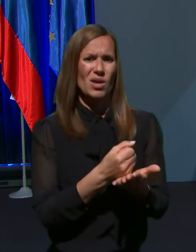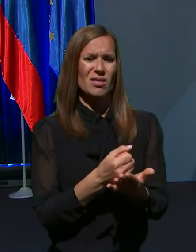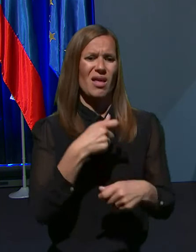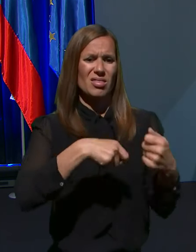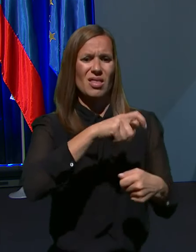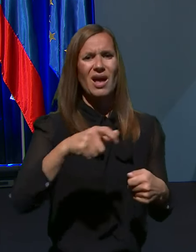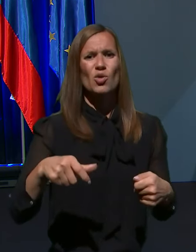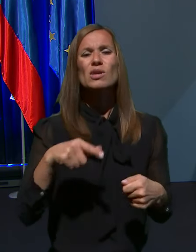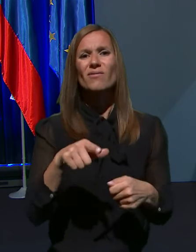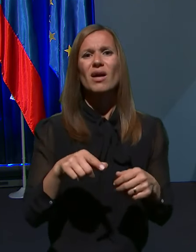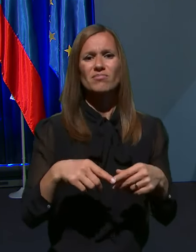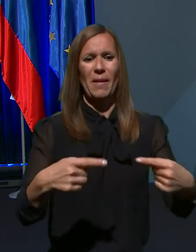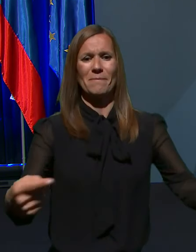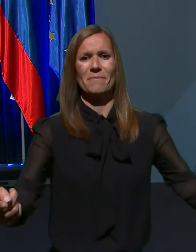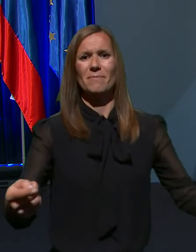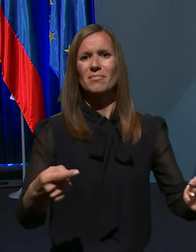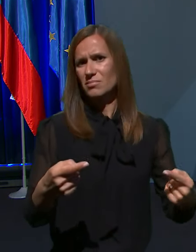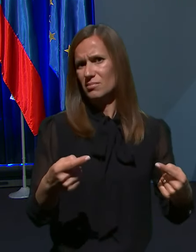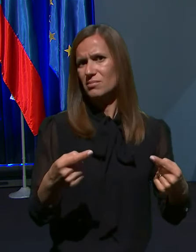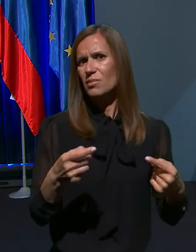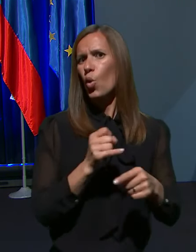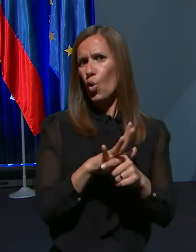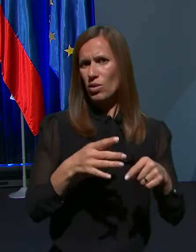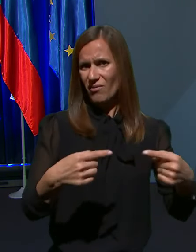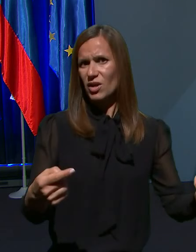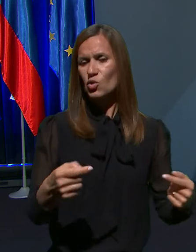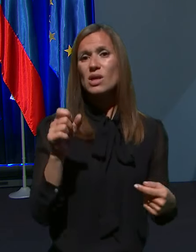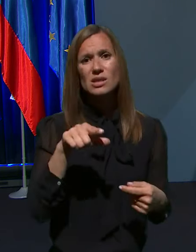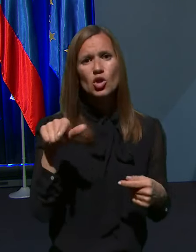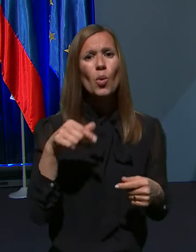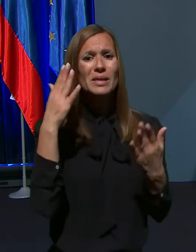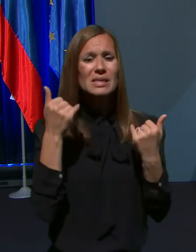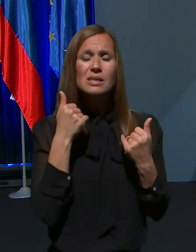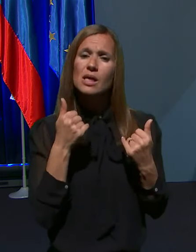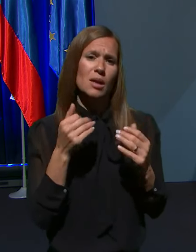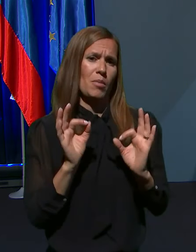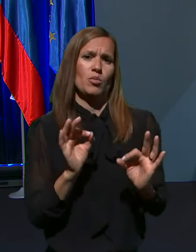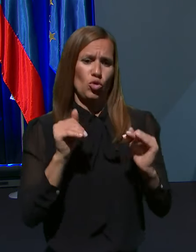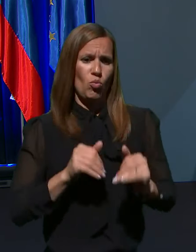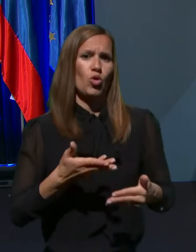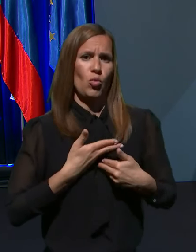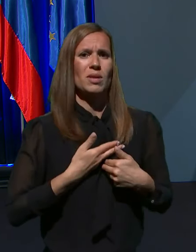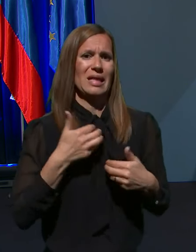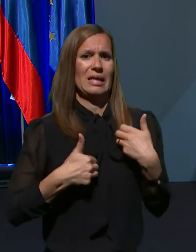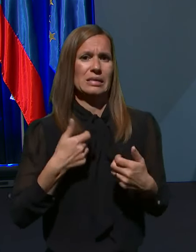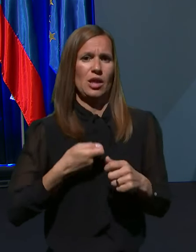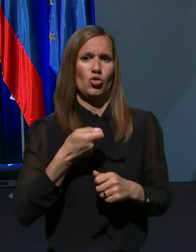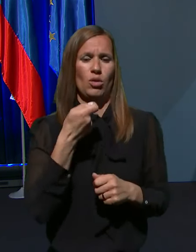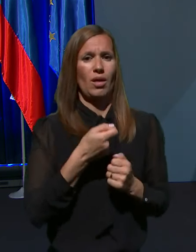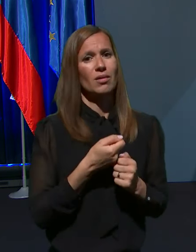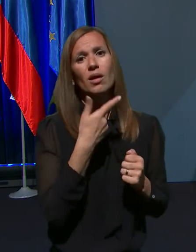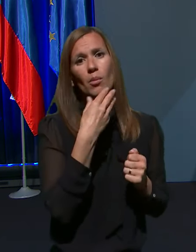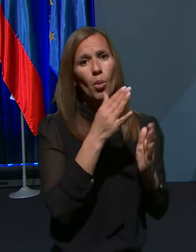koronavirusa, zato so prepričane, da so upravičene do kriznega dodatka. Prosim vas za pojasnilo,